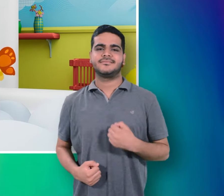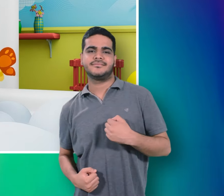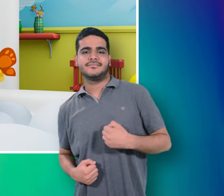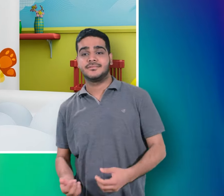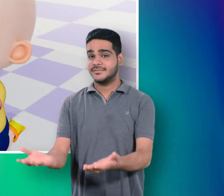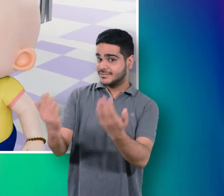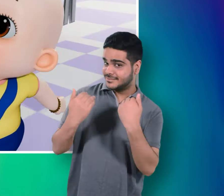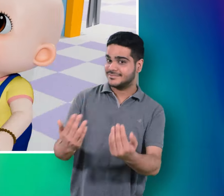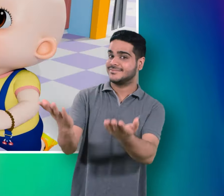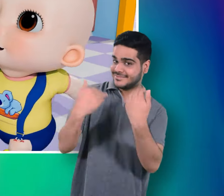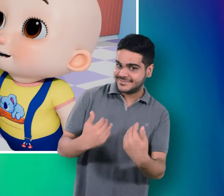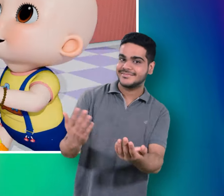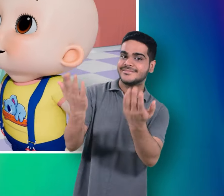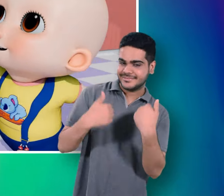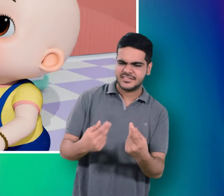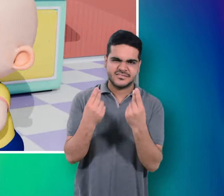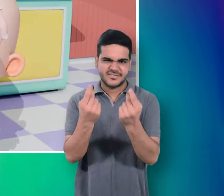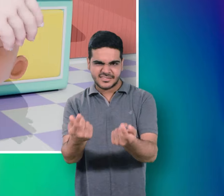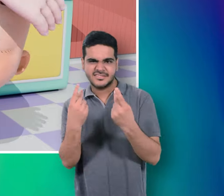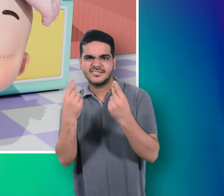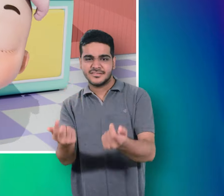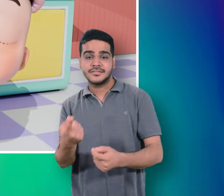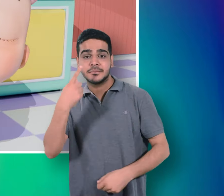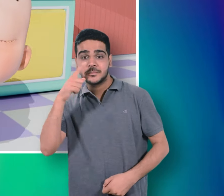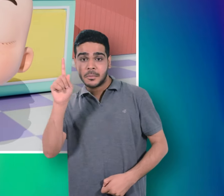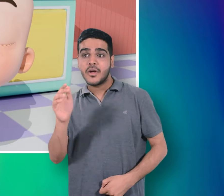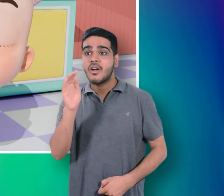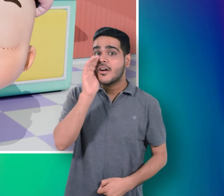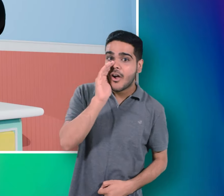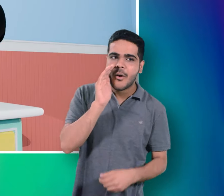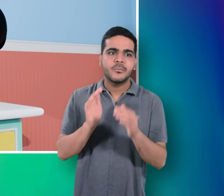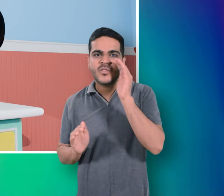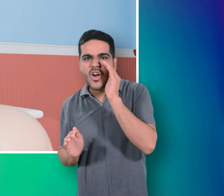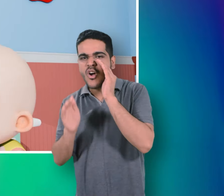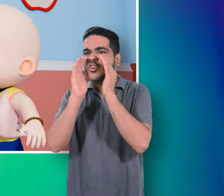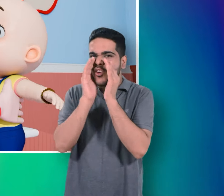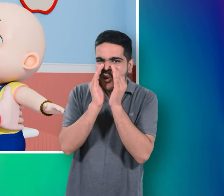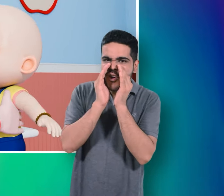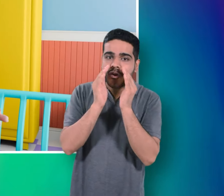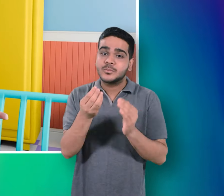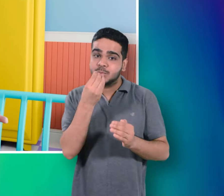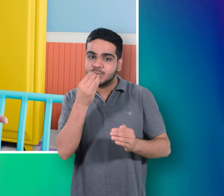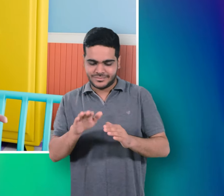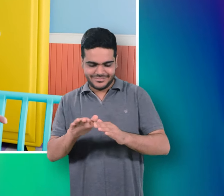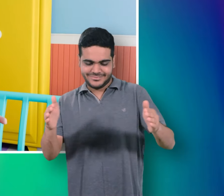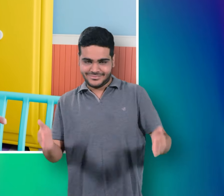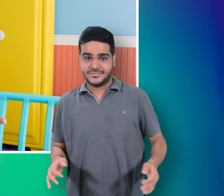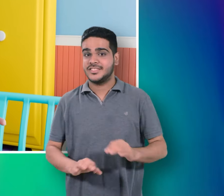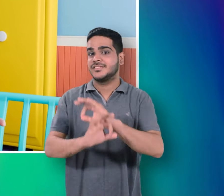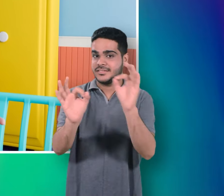जल्दी से आओ जल्दी से आओ बुलाए मम्मी खाना रखा है